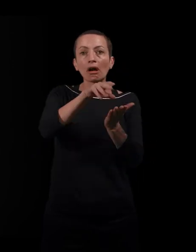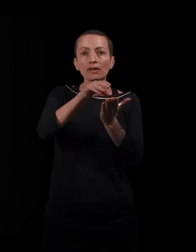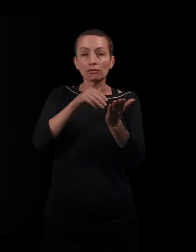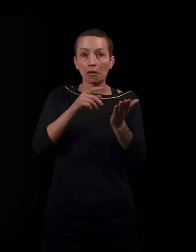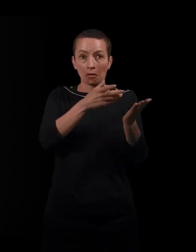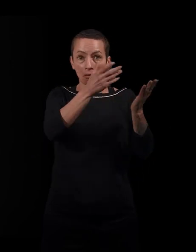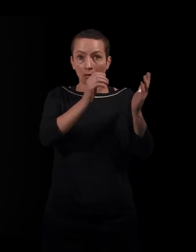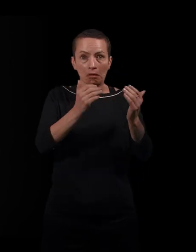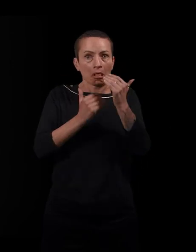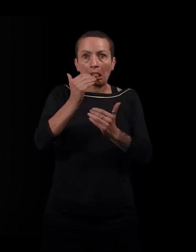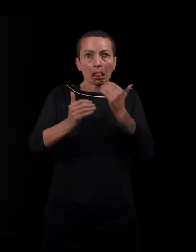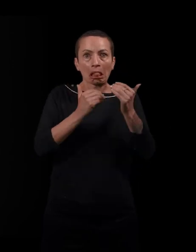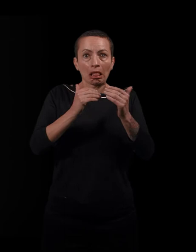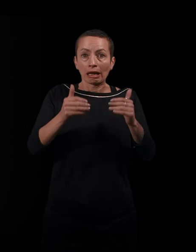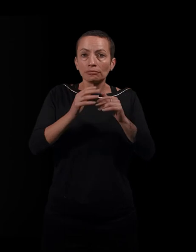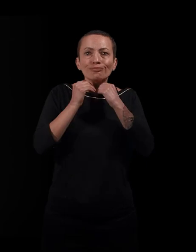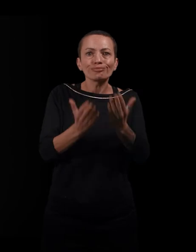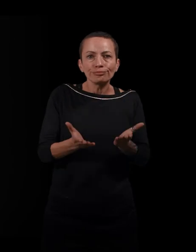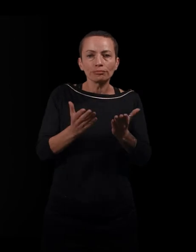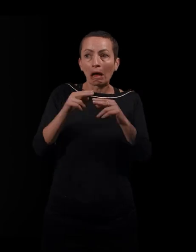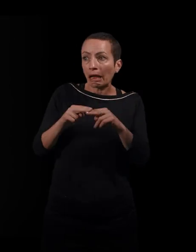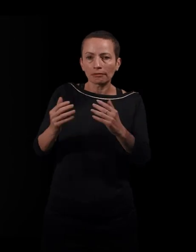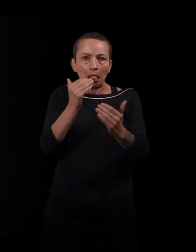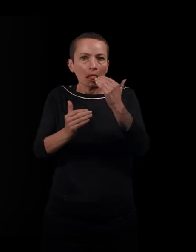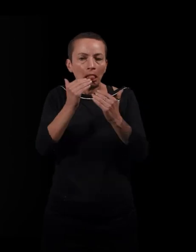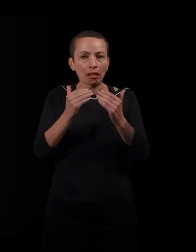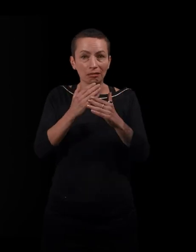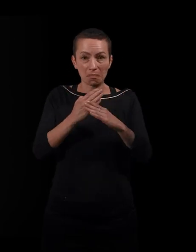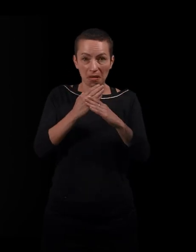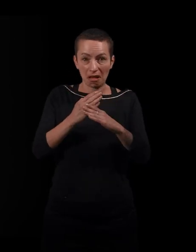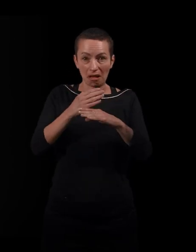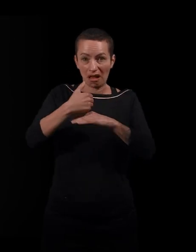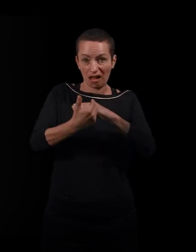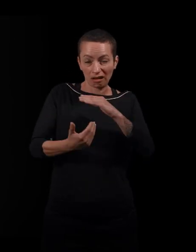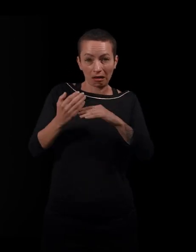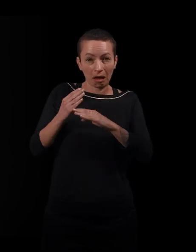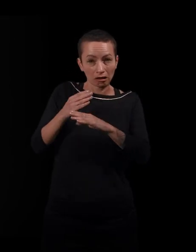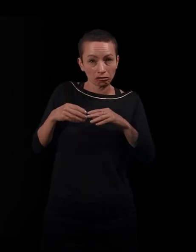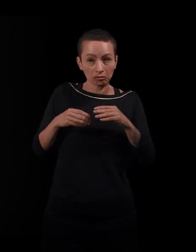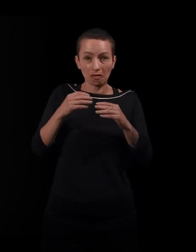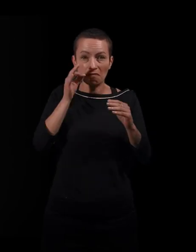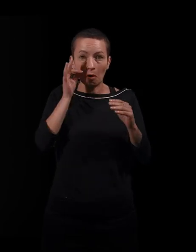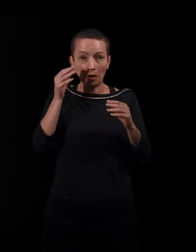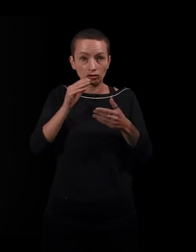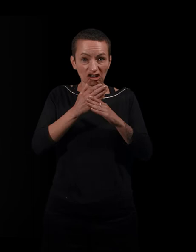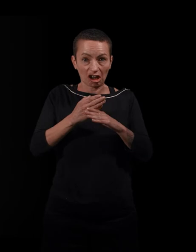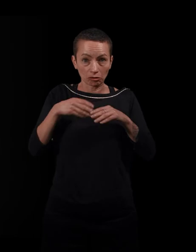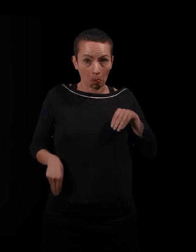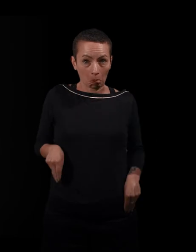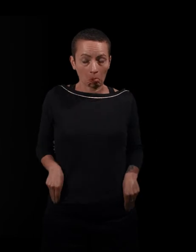alimentaires. Elle réclame les restes, dissimule des quignons de pain, des morceaux de fromage au fond de ses poches. Avec sa serviette de table, elle enveloppe des